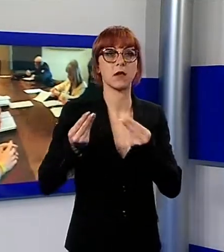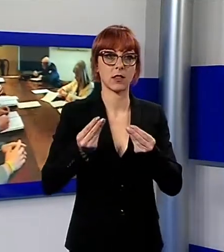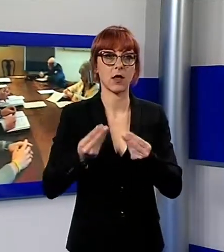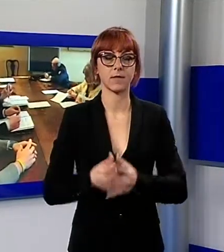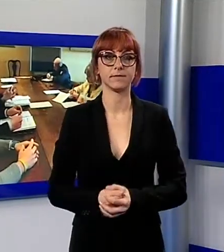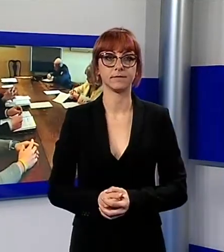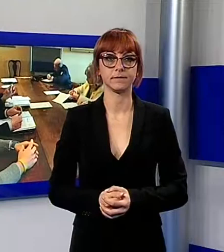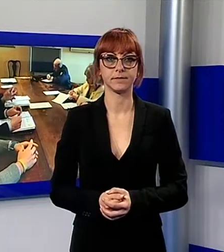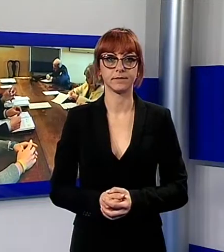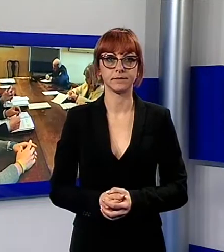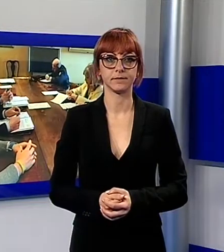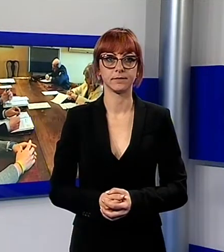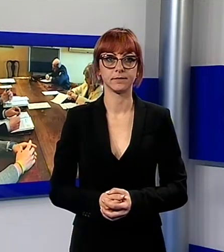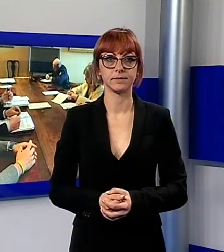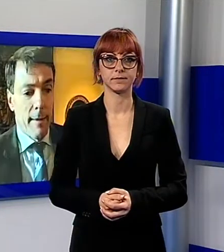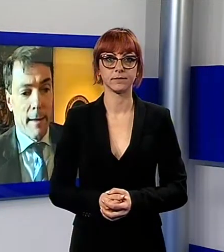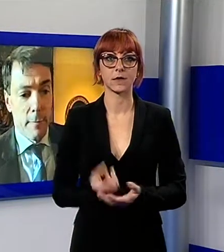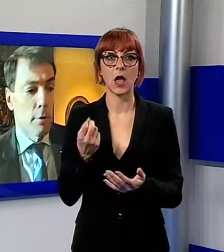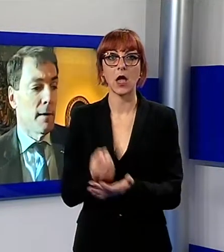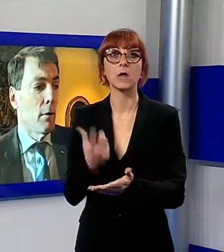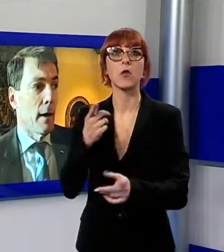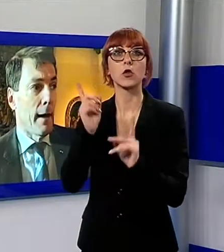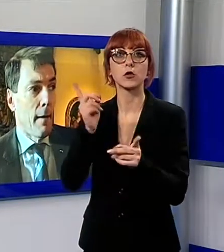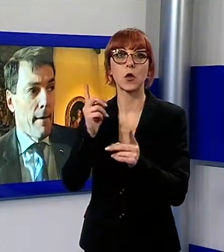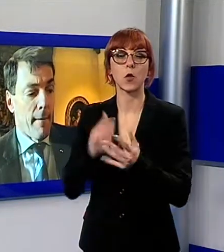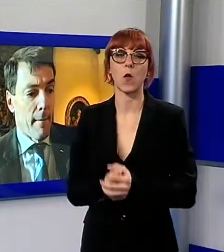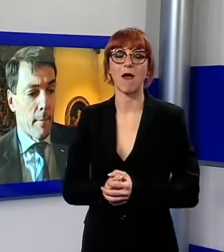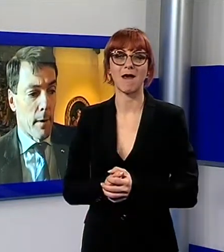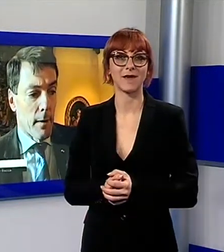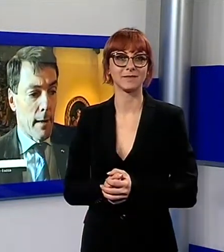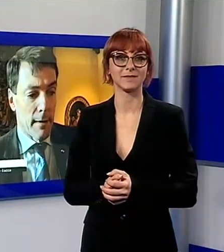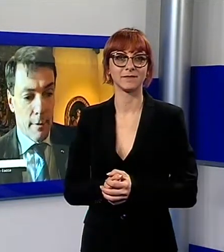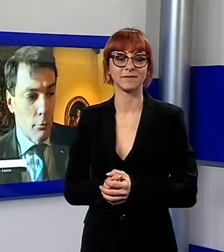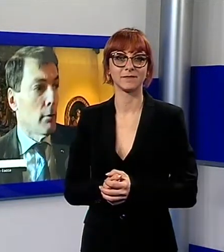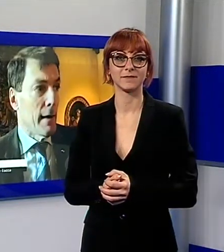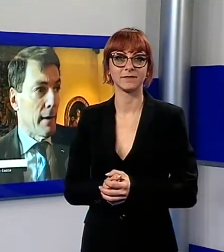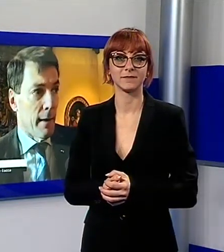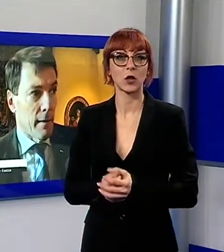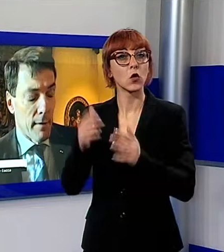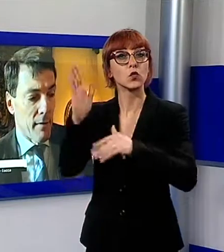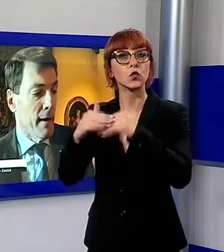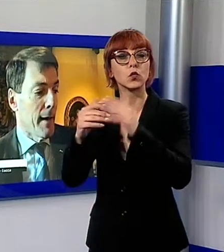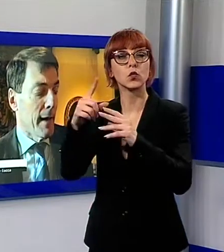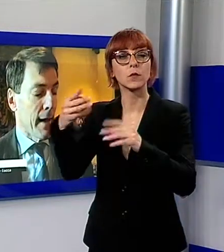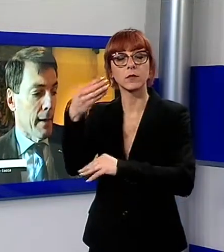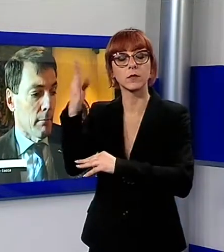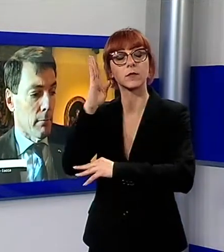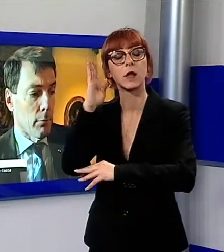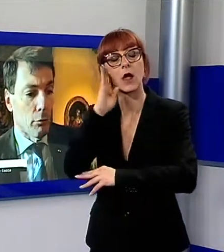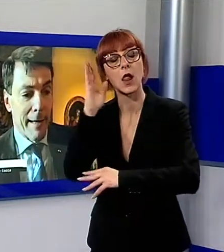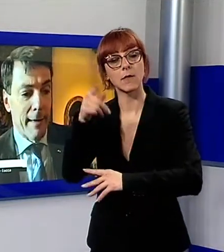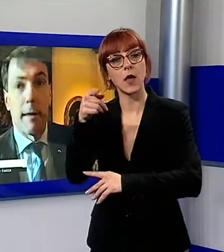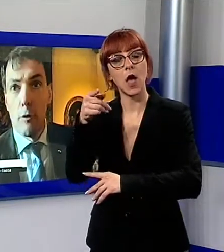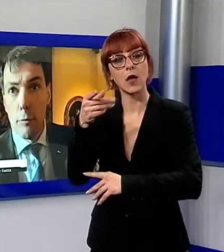'importanza, secondo me, dell'accordo è quello comunque di mettere a disposizione della struttura della Federalberghi anche